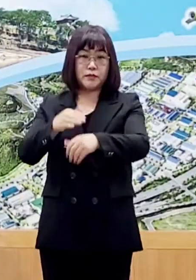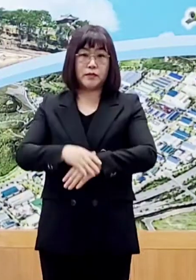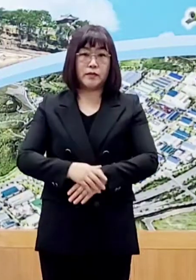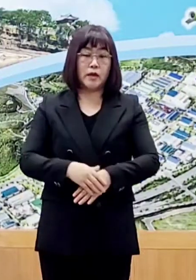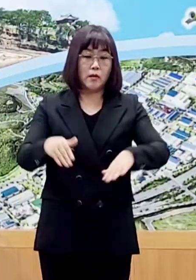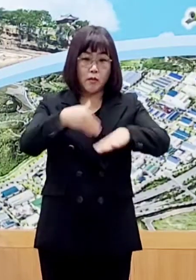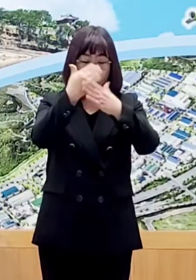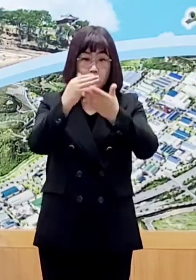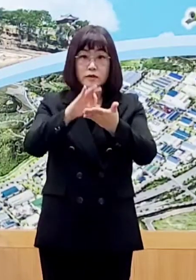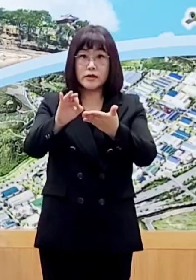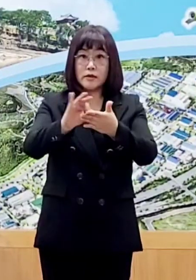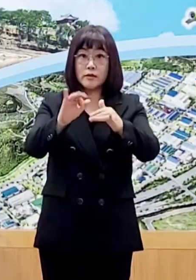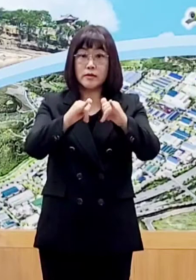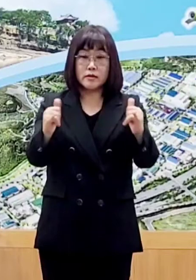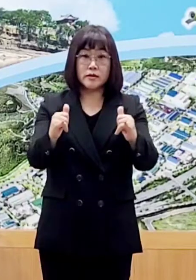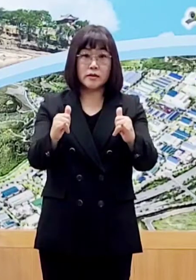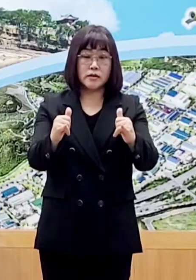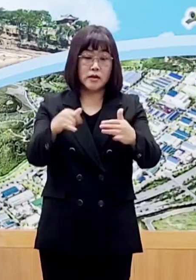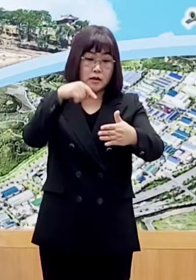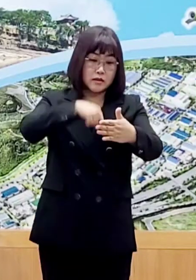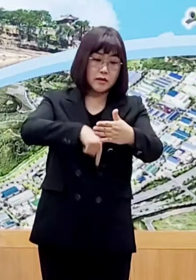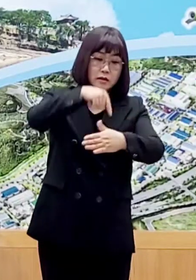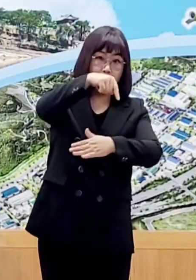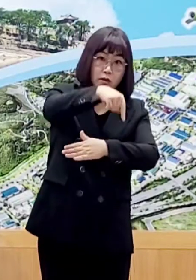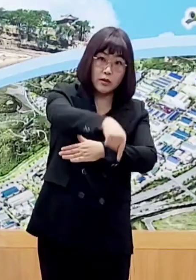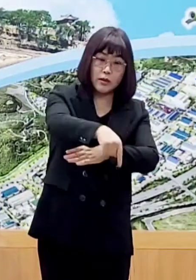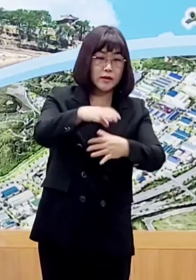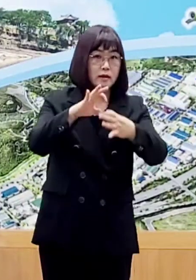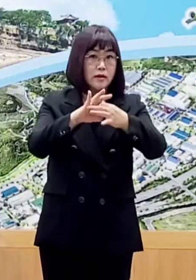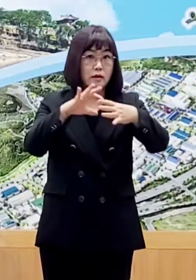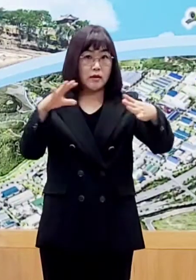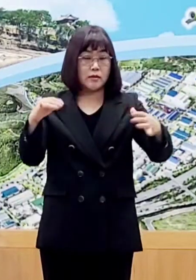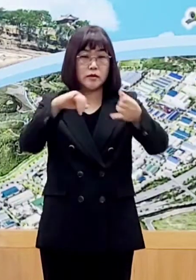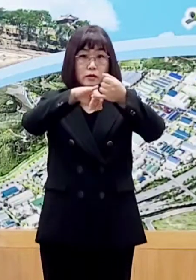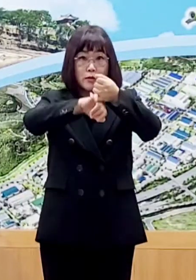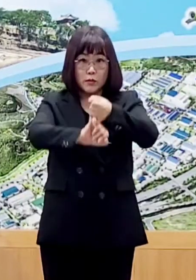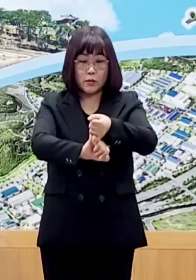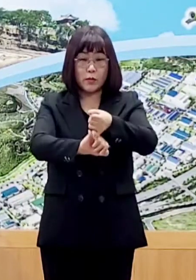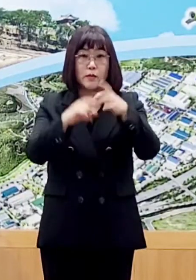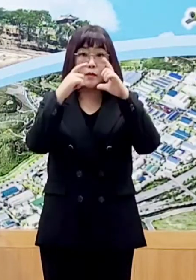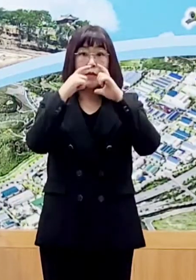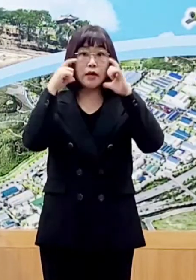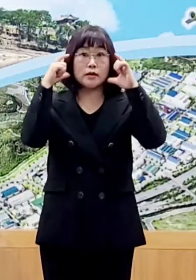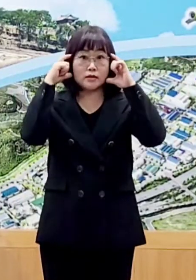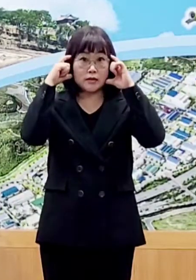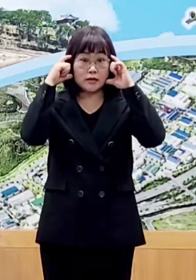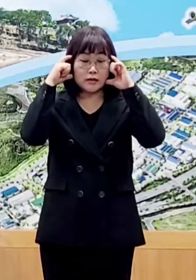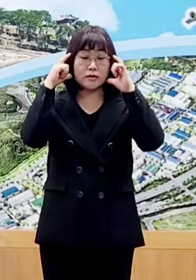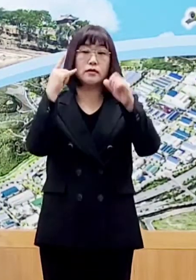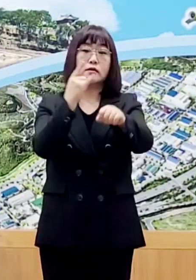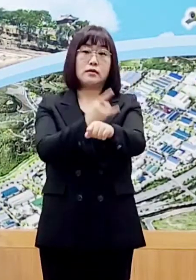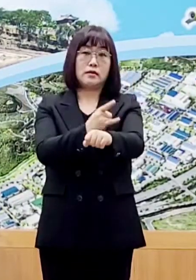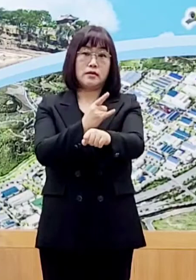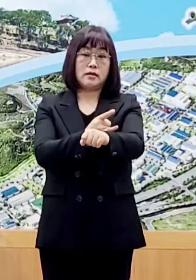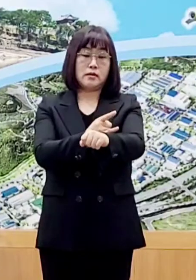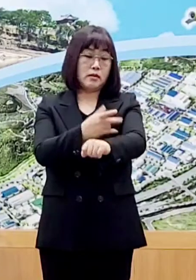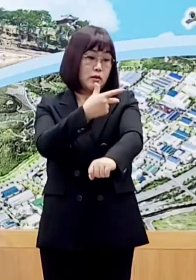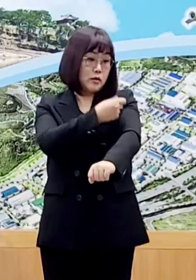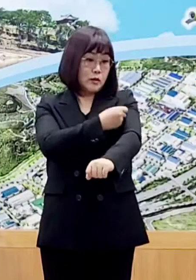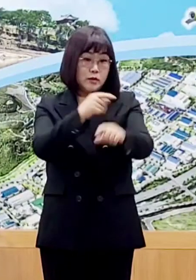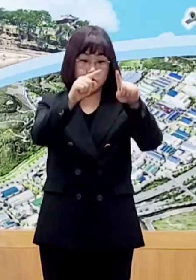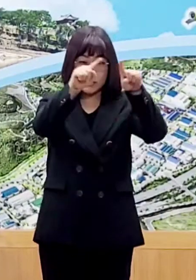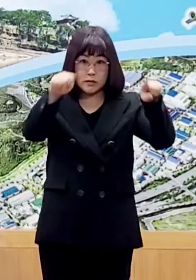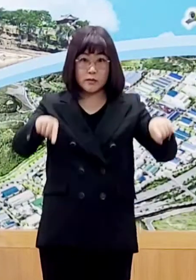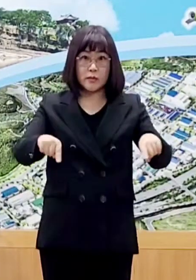모든 이용자께서는 실내외를 불문하고 반드시 마스크를 착용하시고 접종 증명,